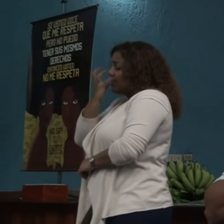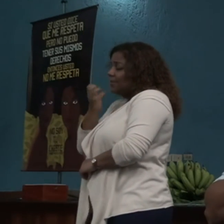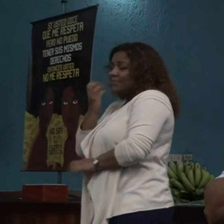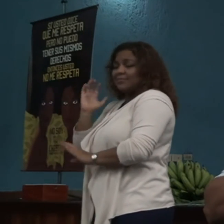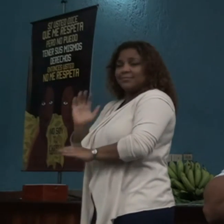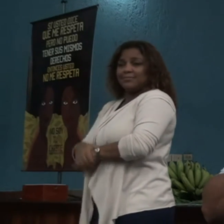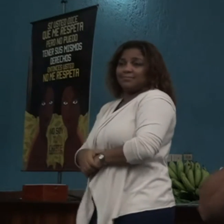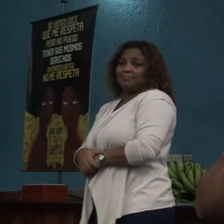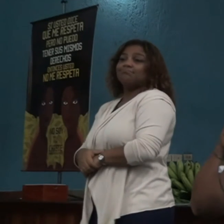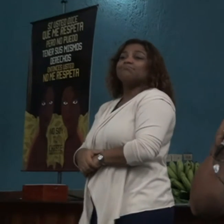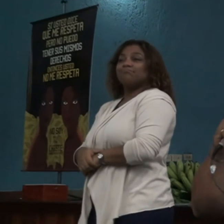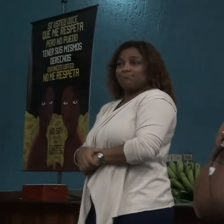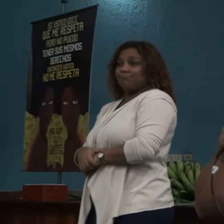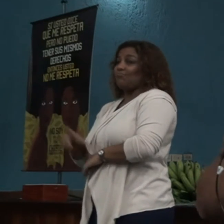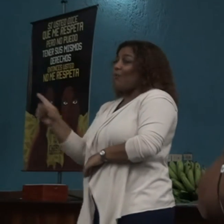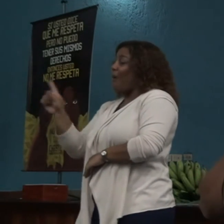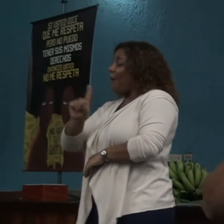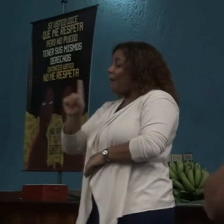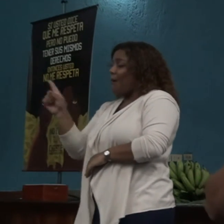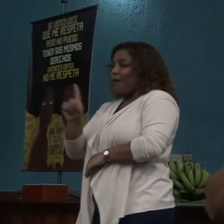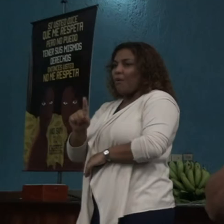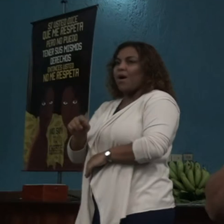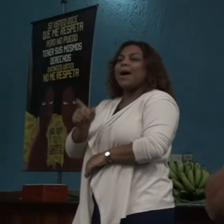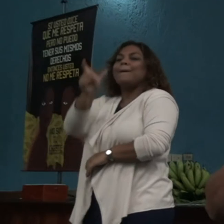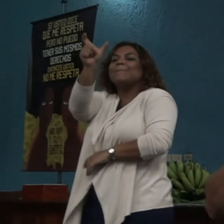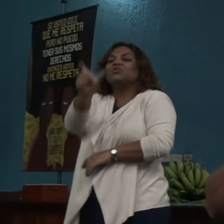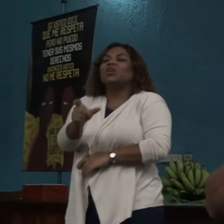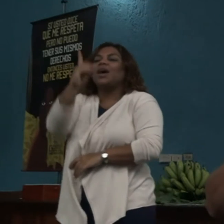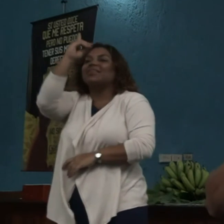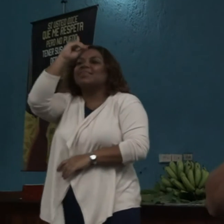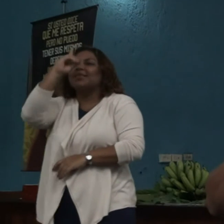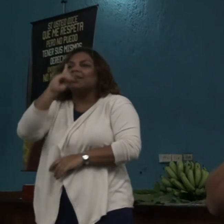Entonces, es una persona con discapacidad